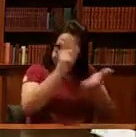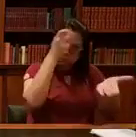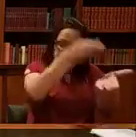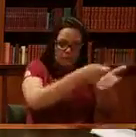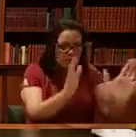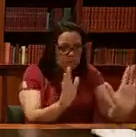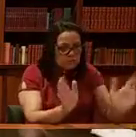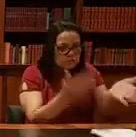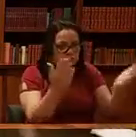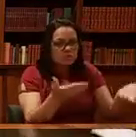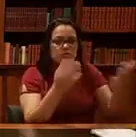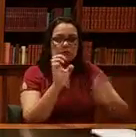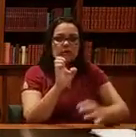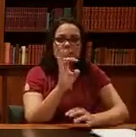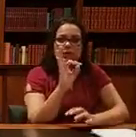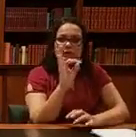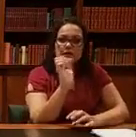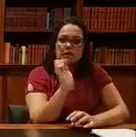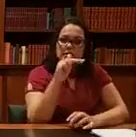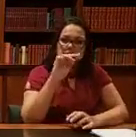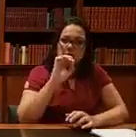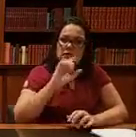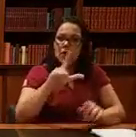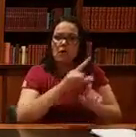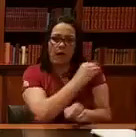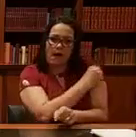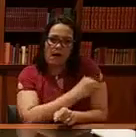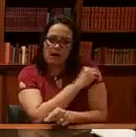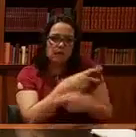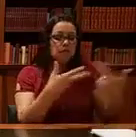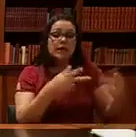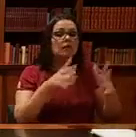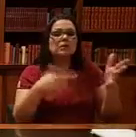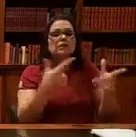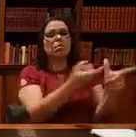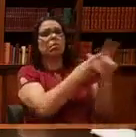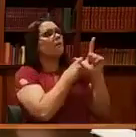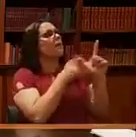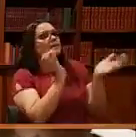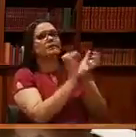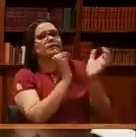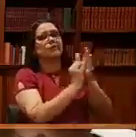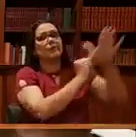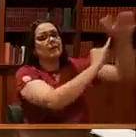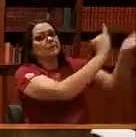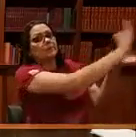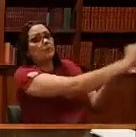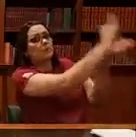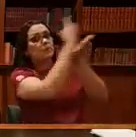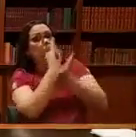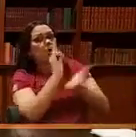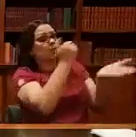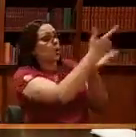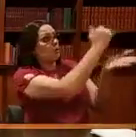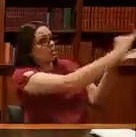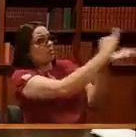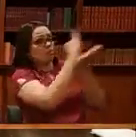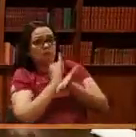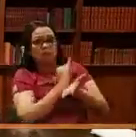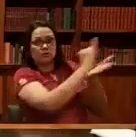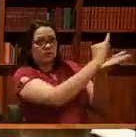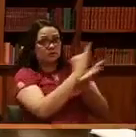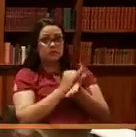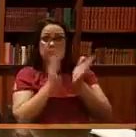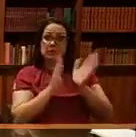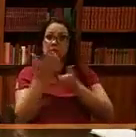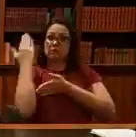para exatamente diminuir a dependência da importação, porque o Brasil estava, nessa época, já estava